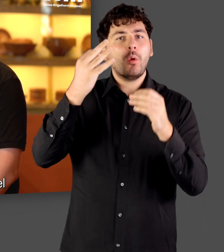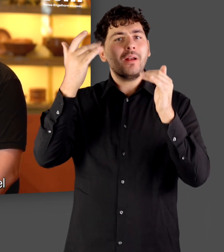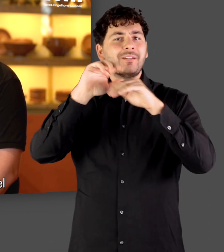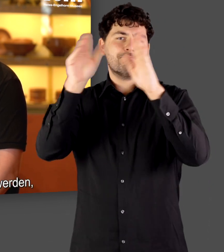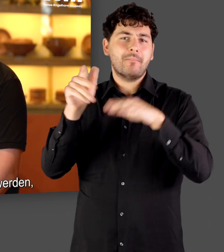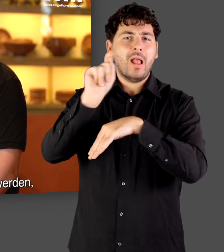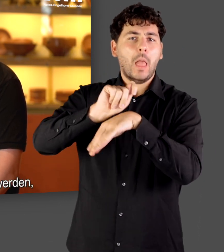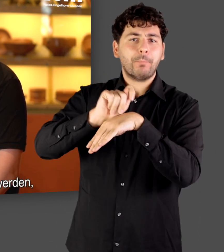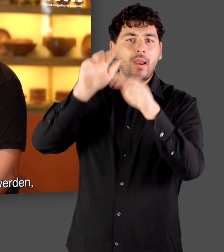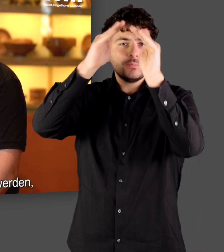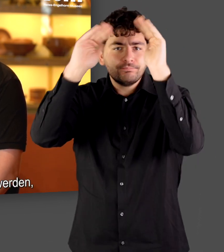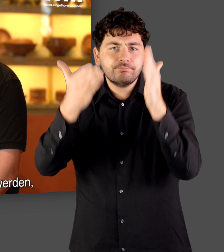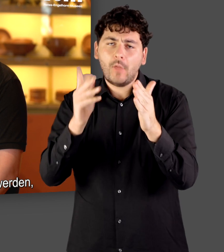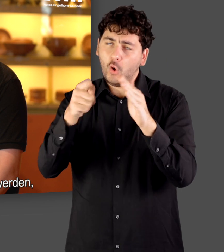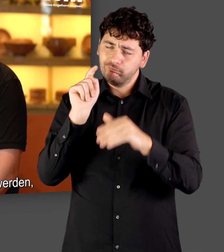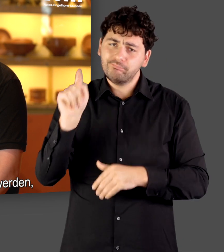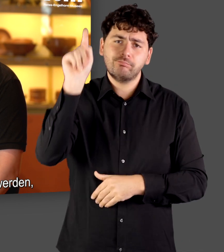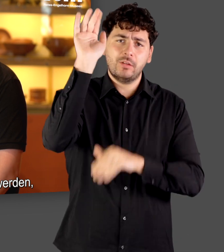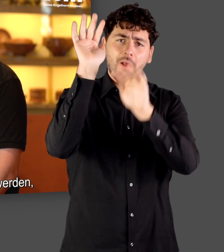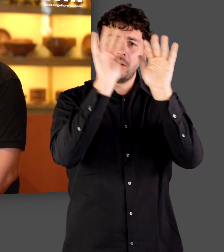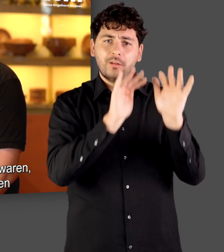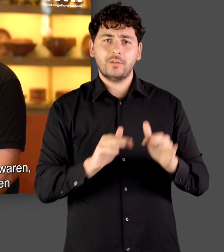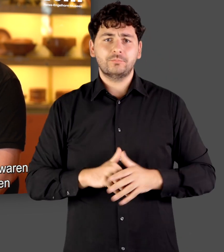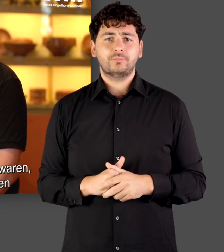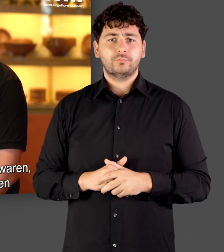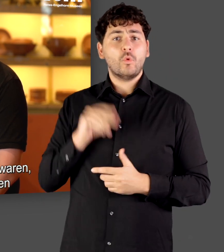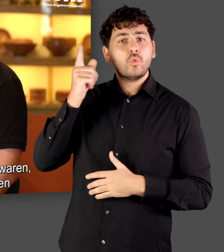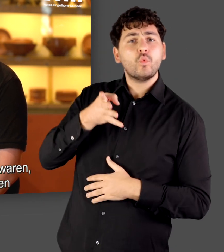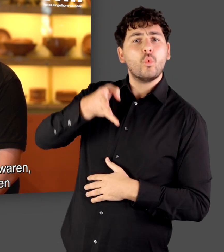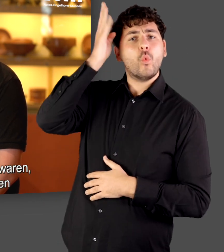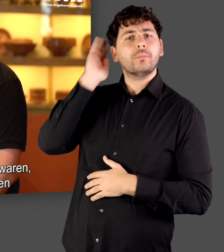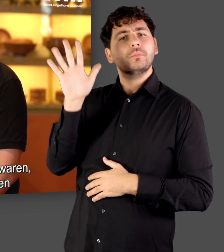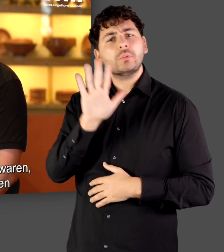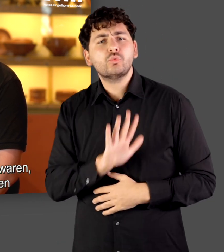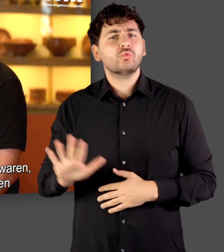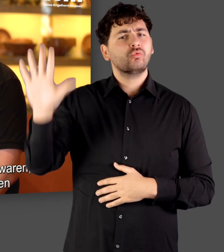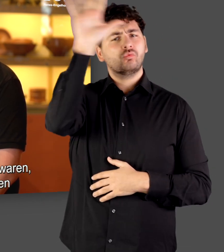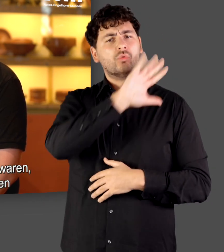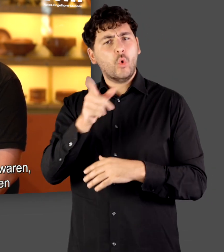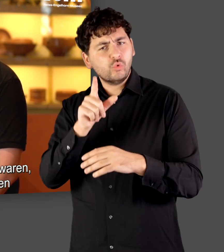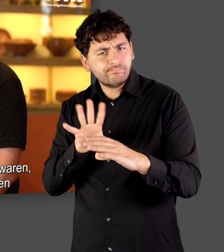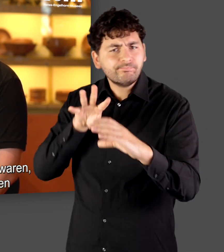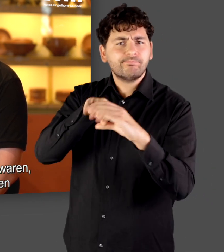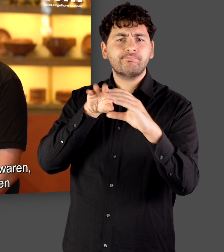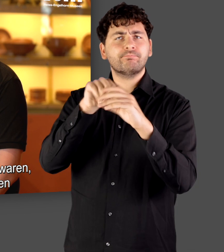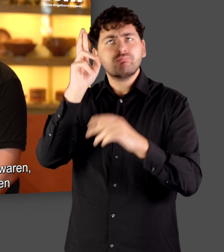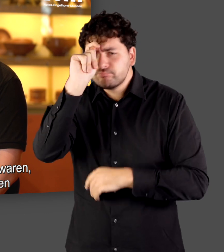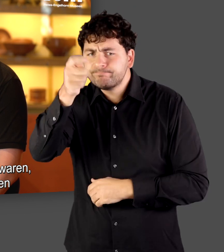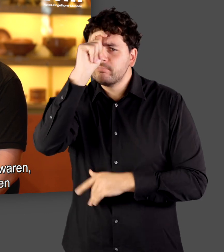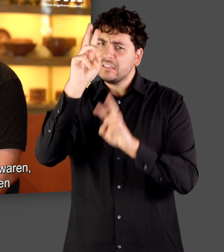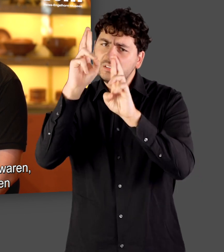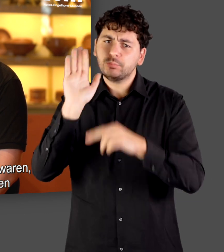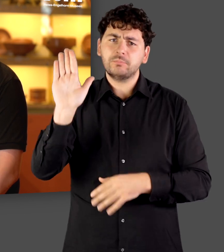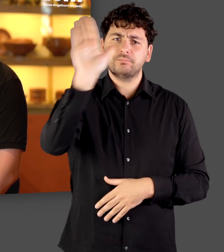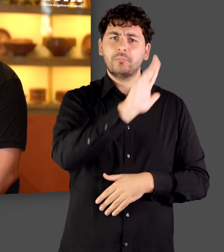entsprechenden Tempel für die jeweiligen Gottheiten auch gebaut werden, wobei die Römer auch immer bereit waren, einheimische